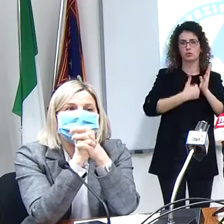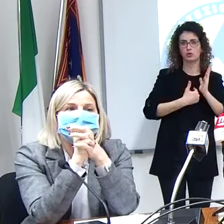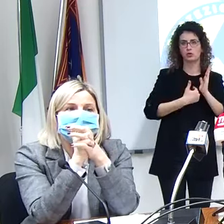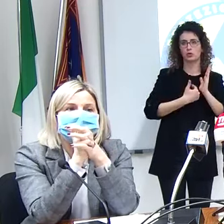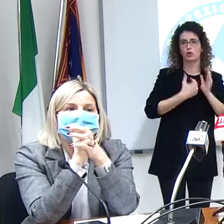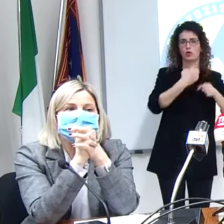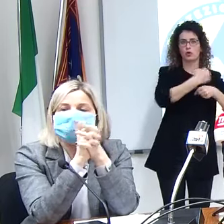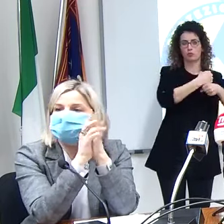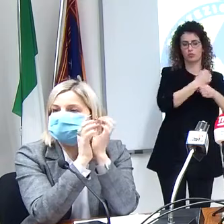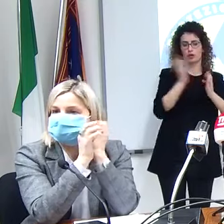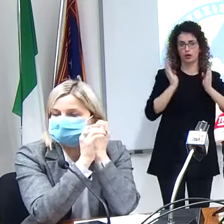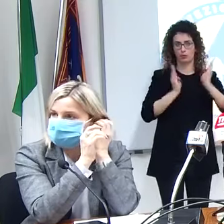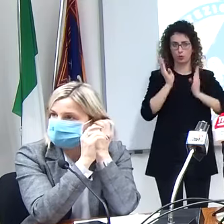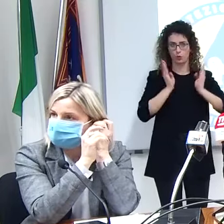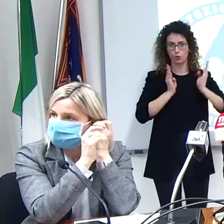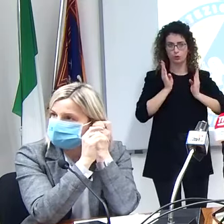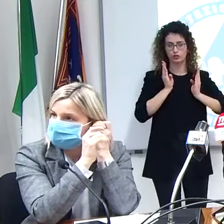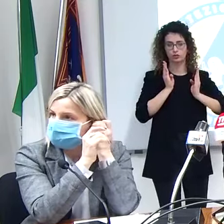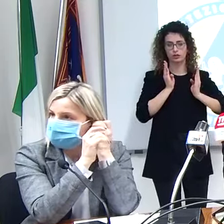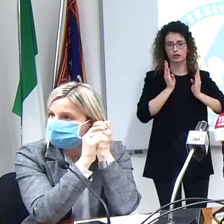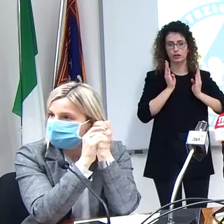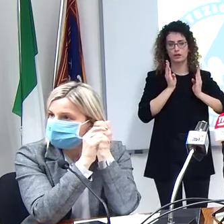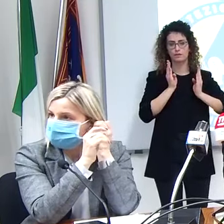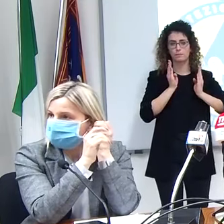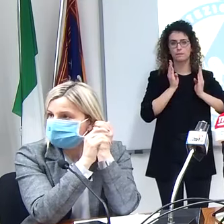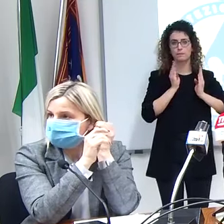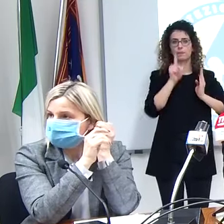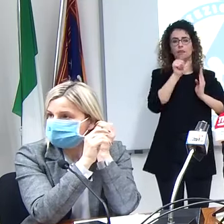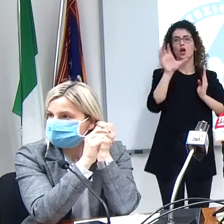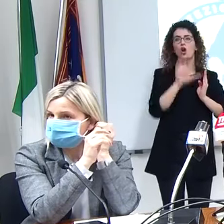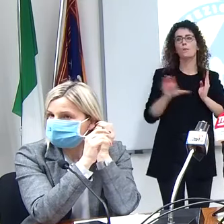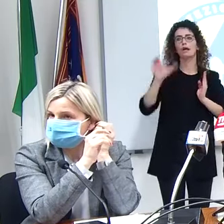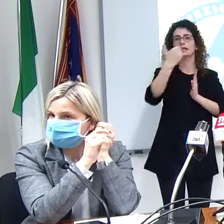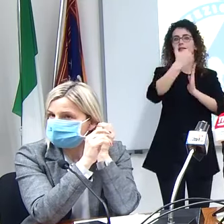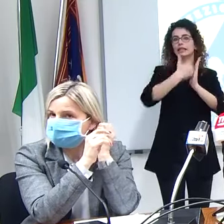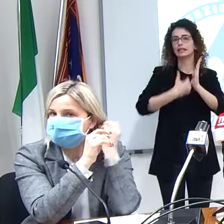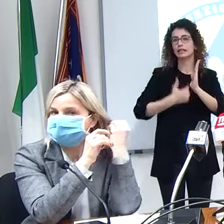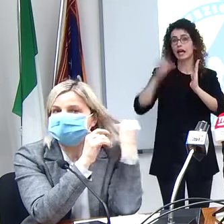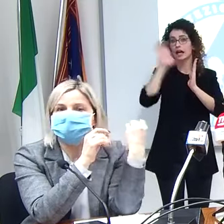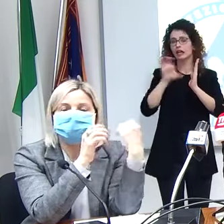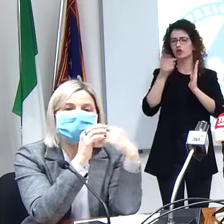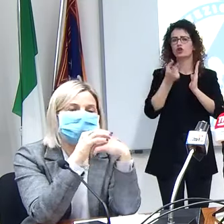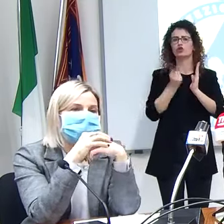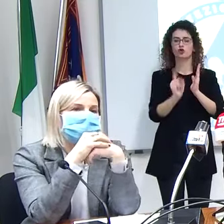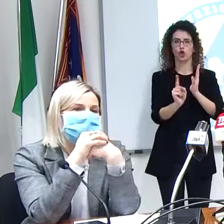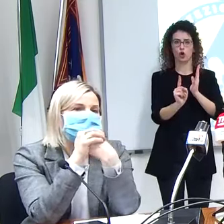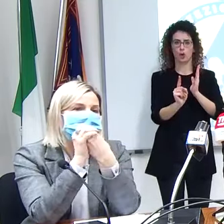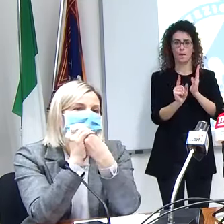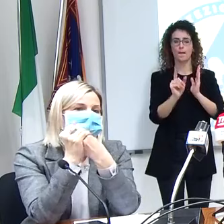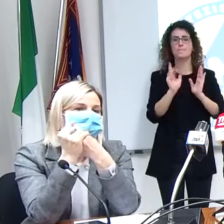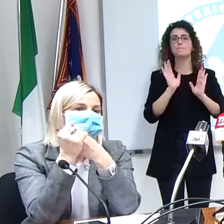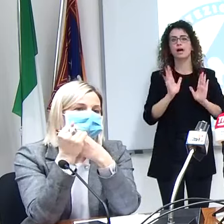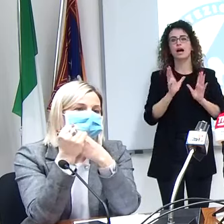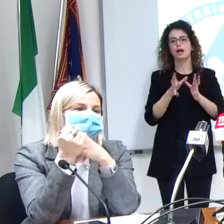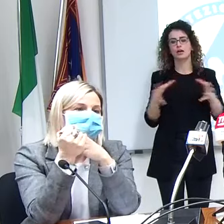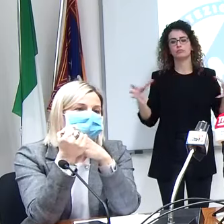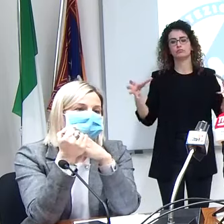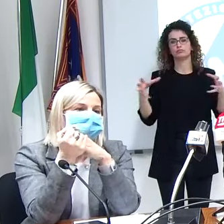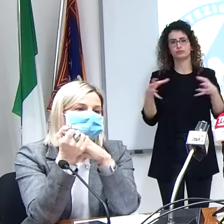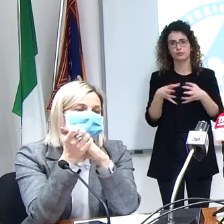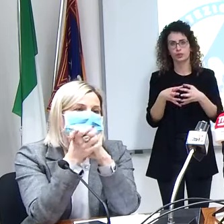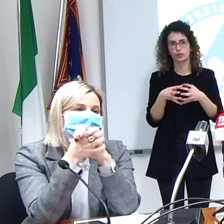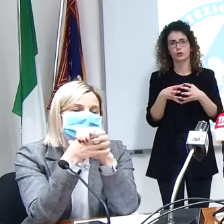quello del Piemonte la Lombardia non ha fatto un protocollo regionale però la federazione degli